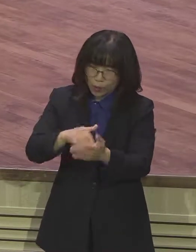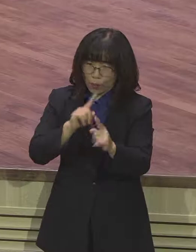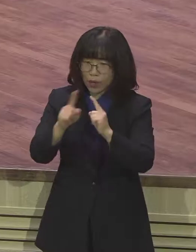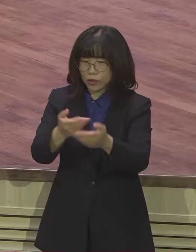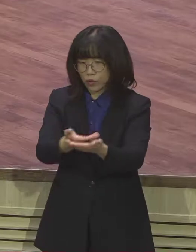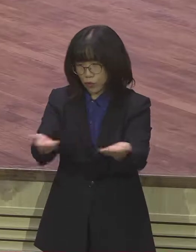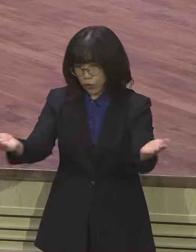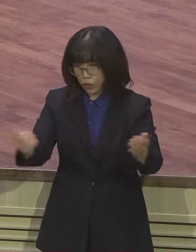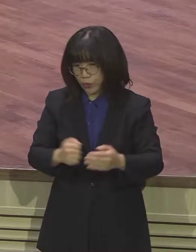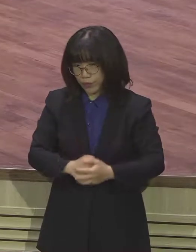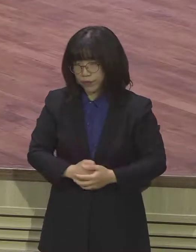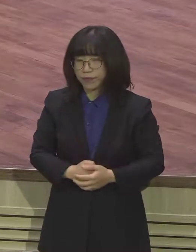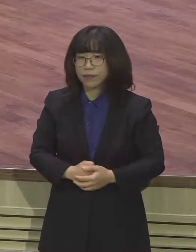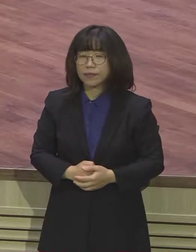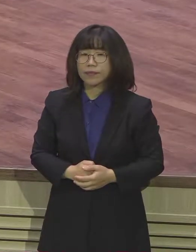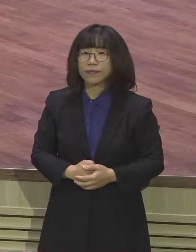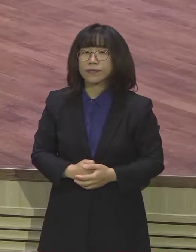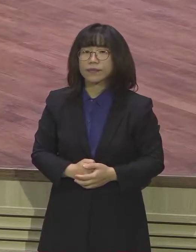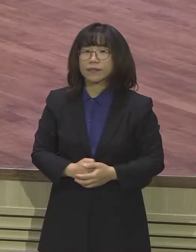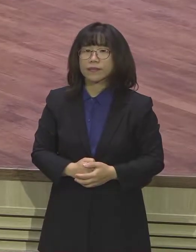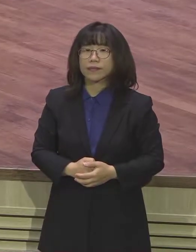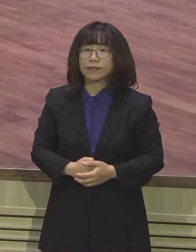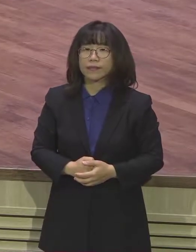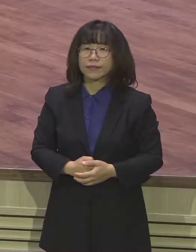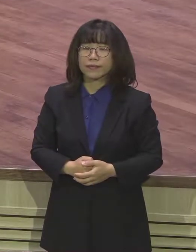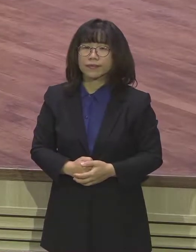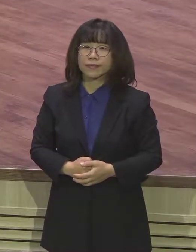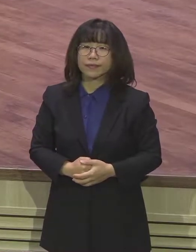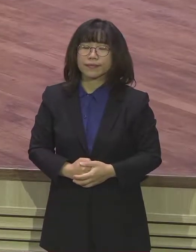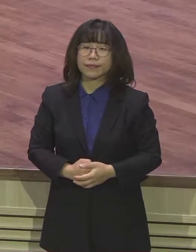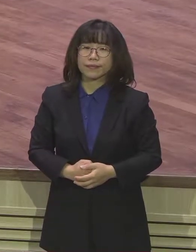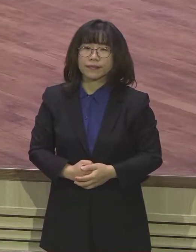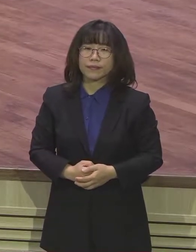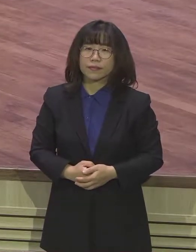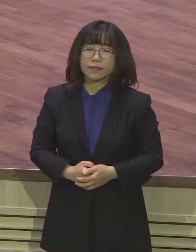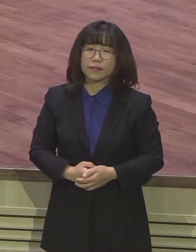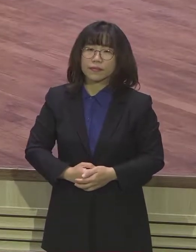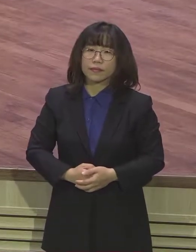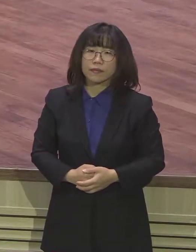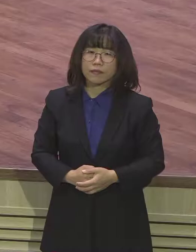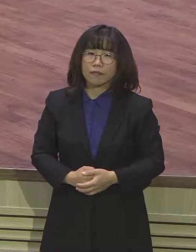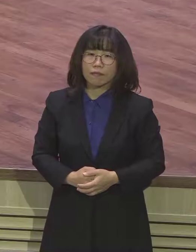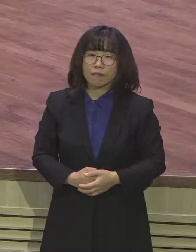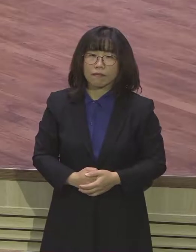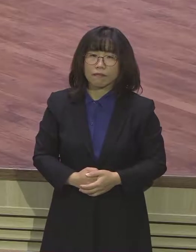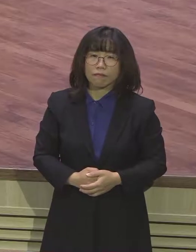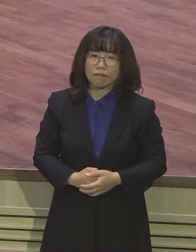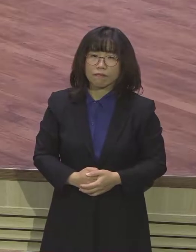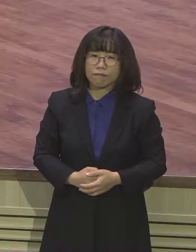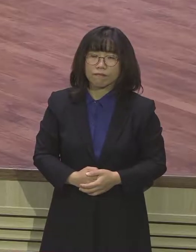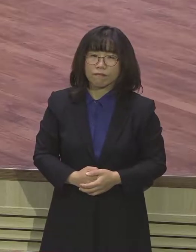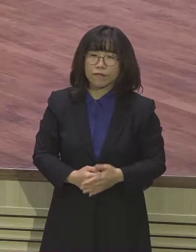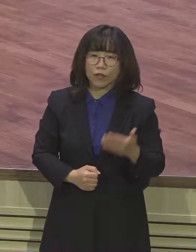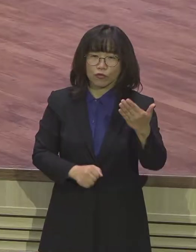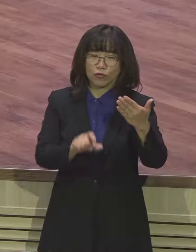다이세 장막에서 누릴 우리 성도 여러분들의 축복인 줄 믿습니다 암호석 9장 14절 15절을 보겠습니다